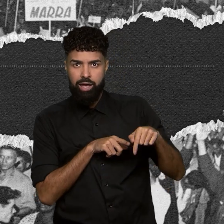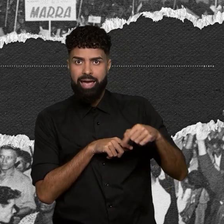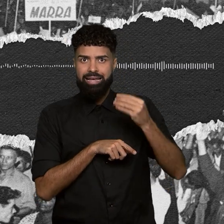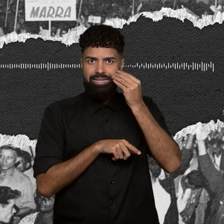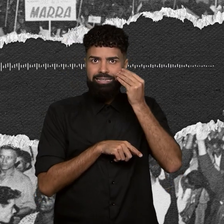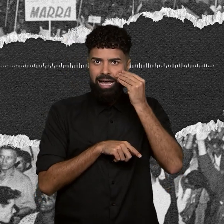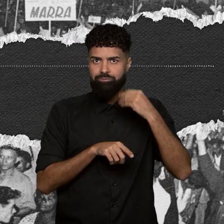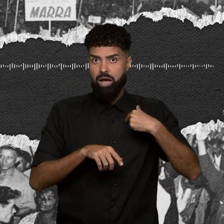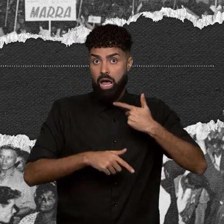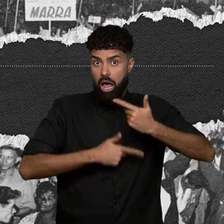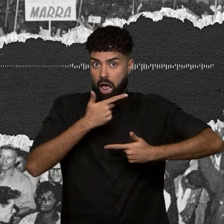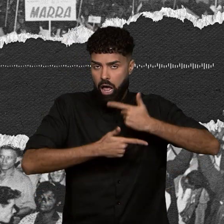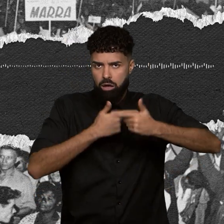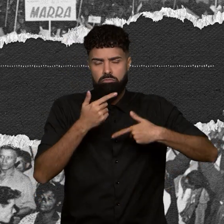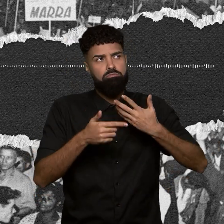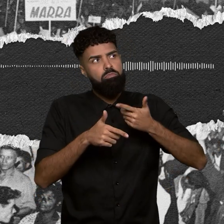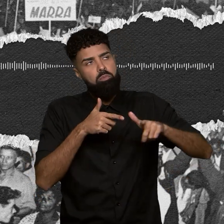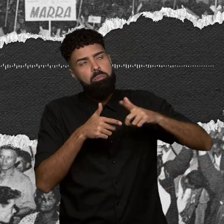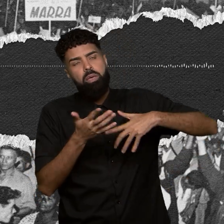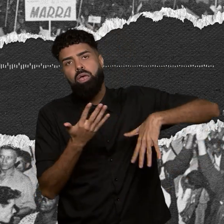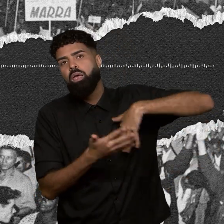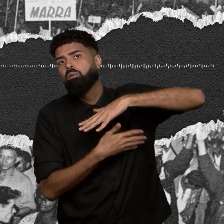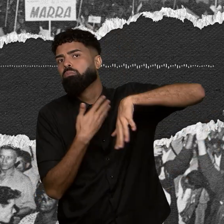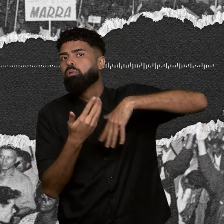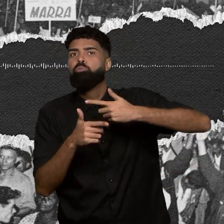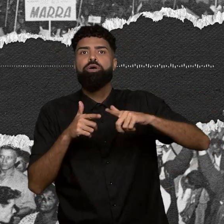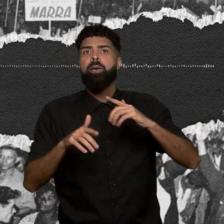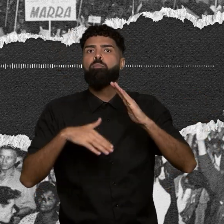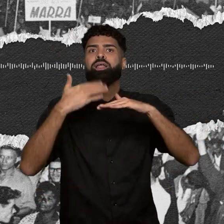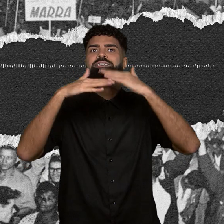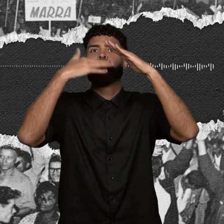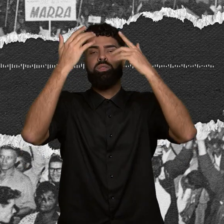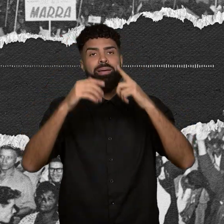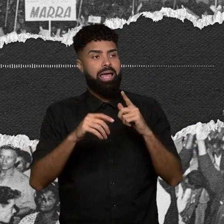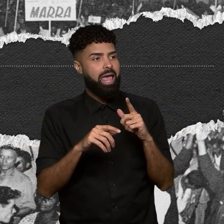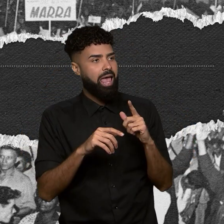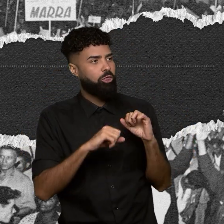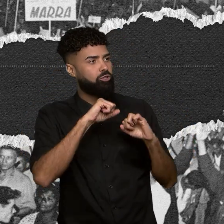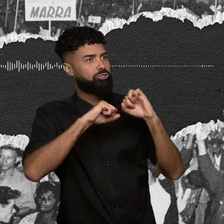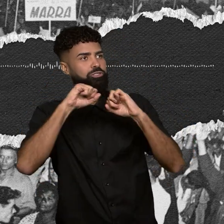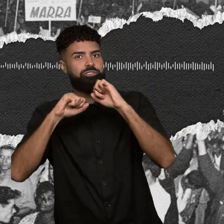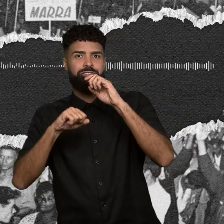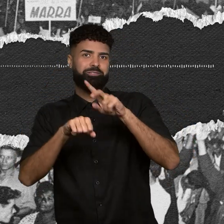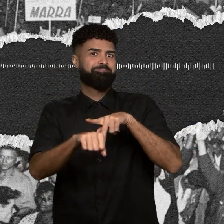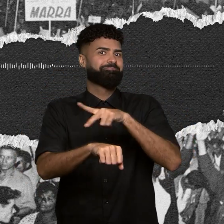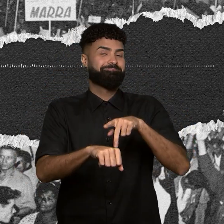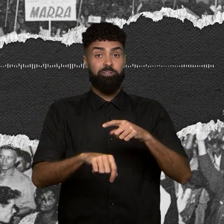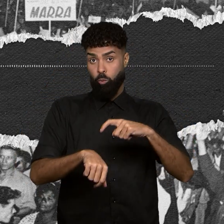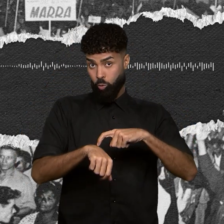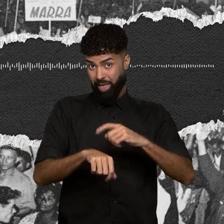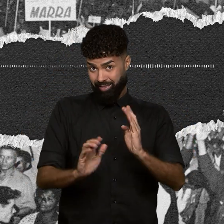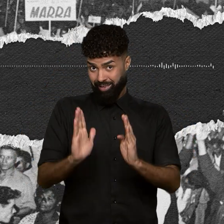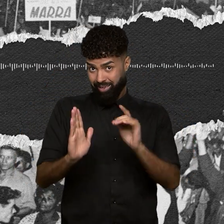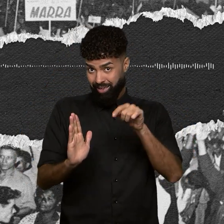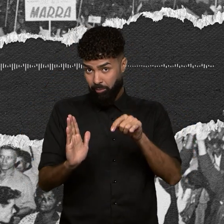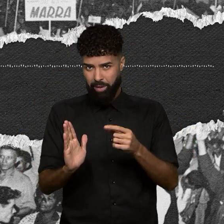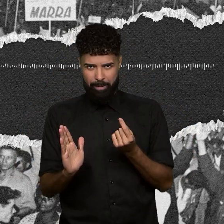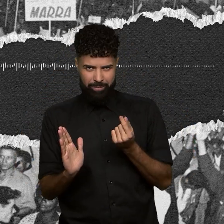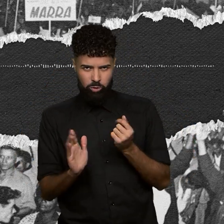que só aumentava com a modernização e o desenvolvimento industrial do país. É que nessa época, os preços para alugar um imóvel